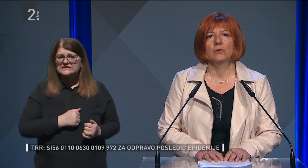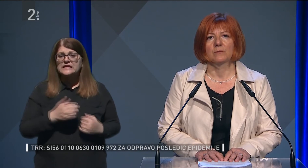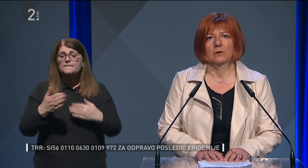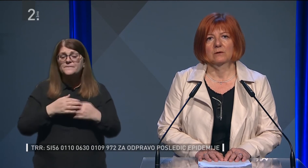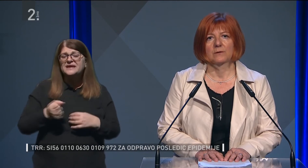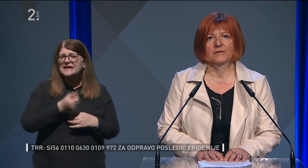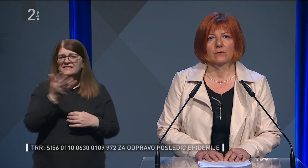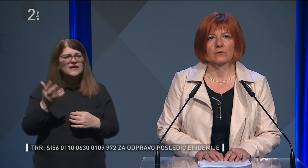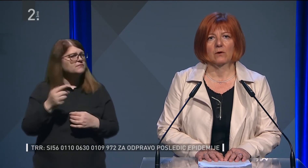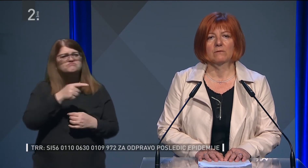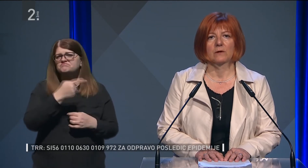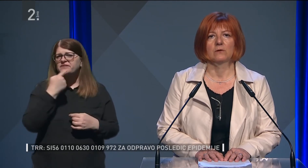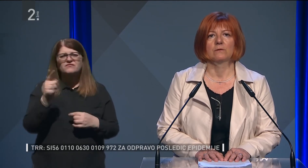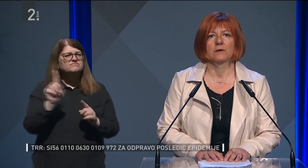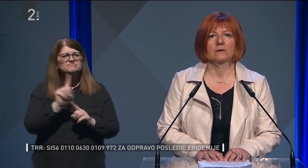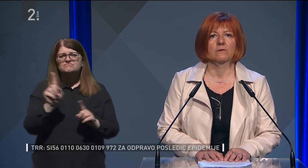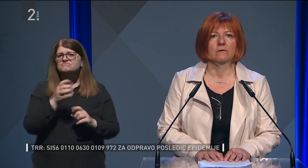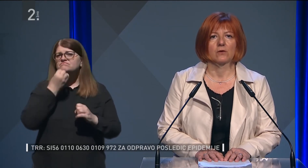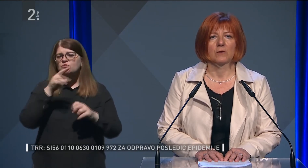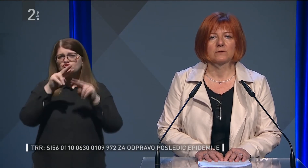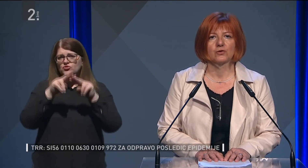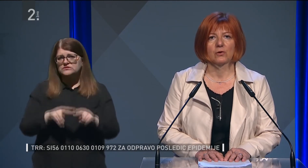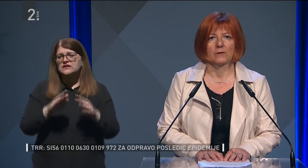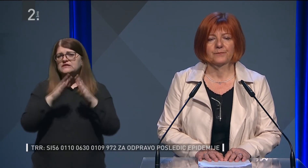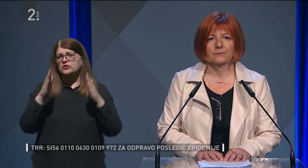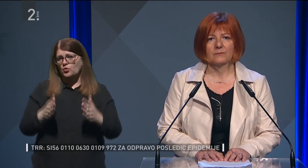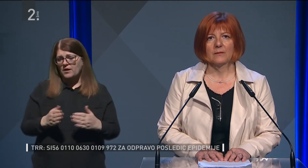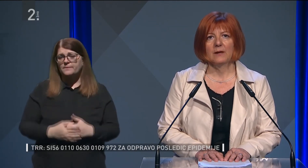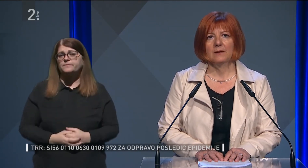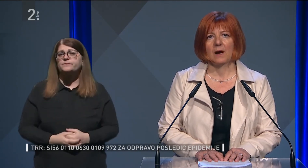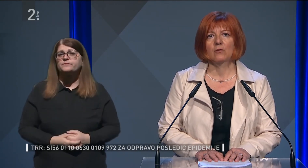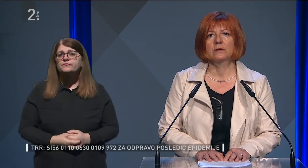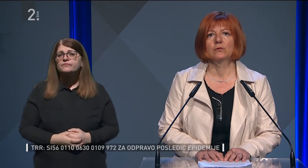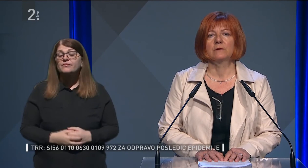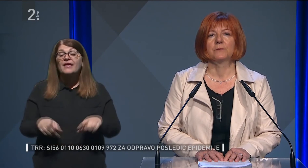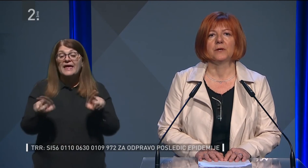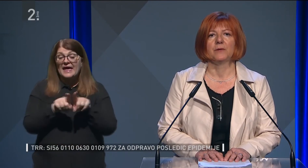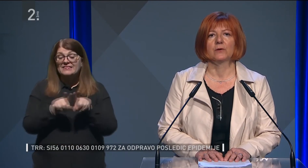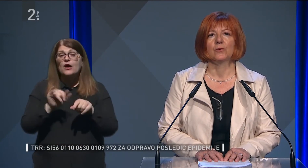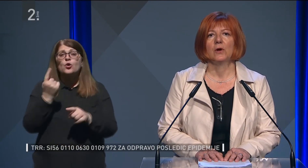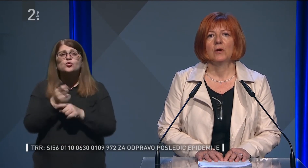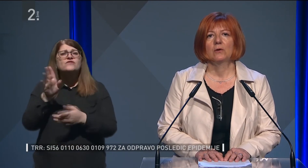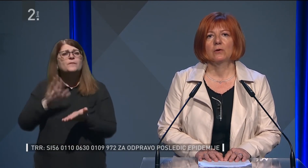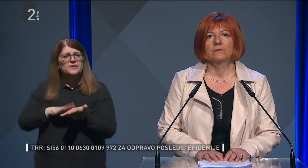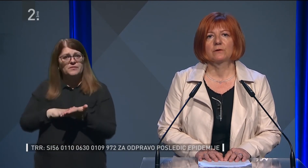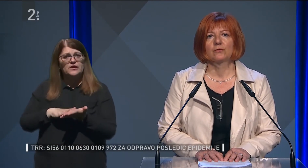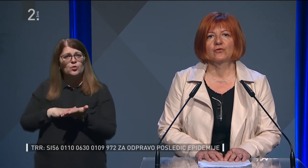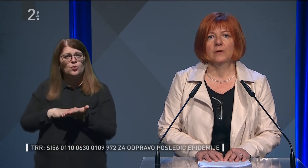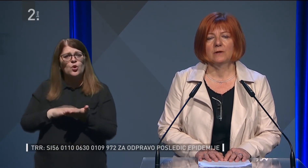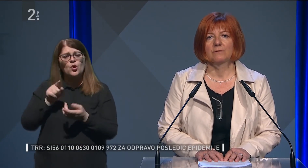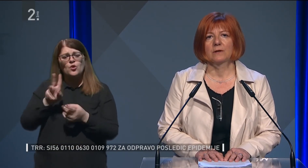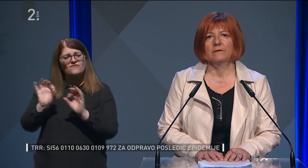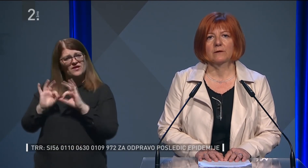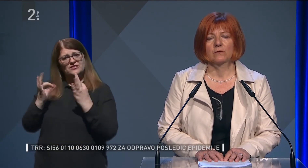odsvetujemo, da bi se otrok vrnil v vrtac oziroma v šolo. Enako je tudi v primeru, ko je v